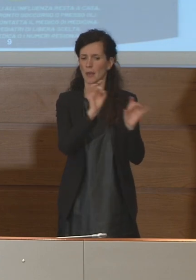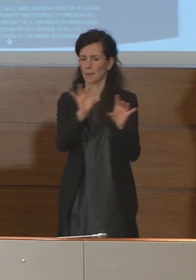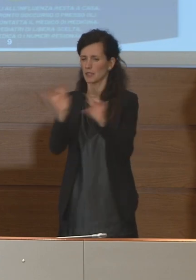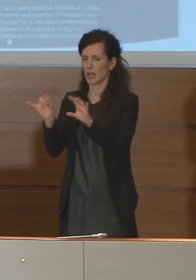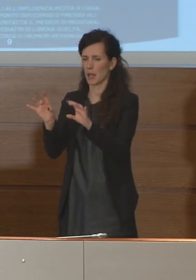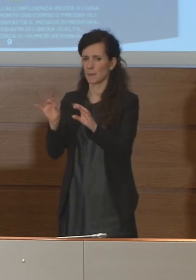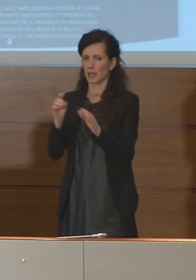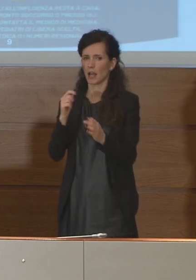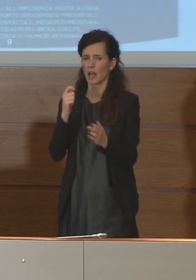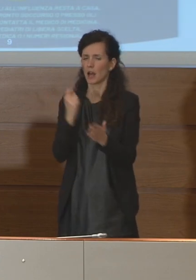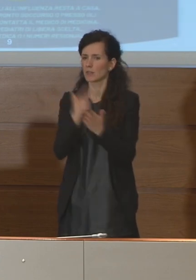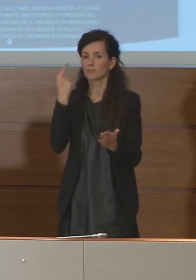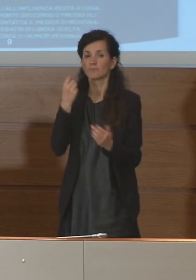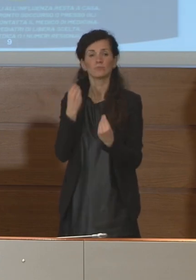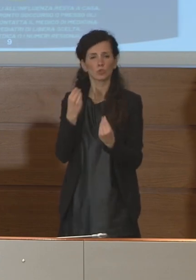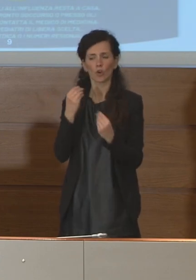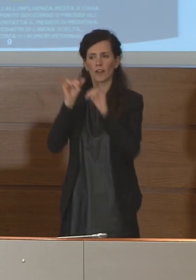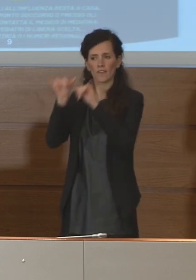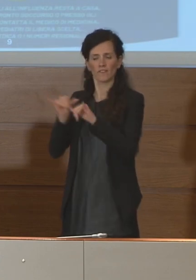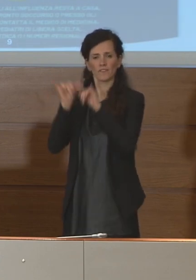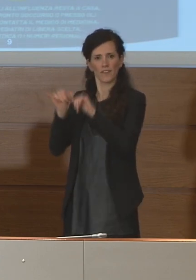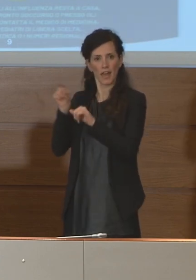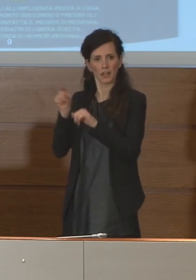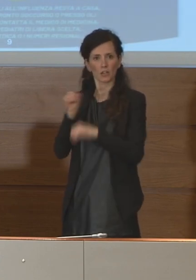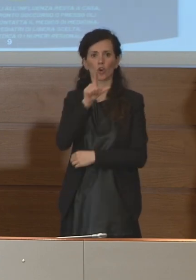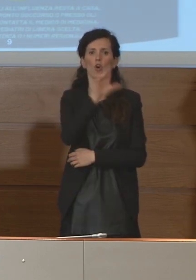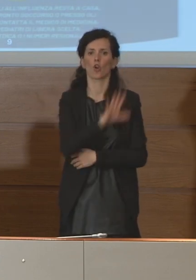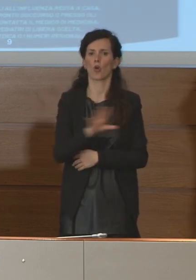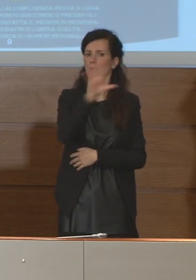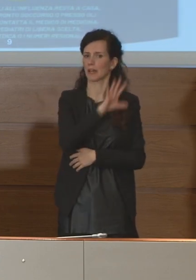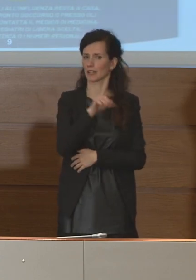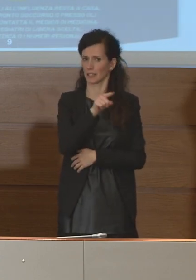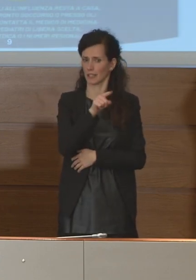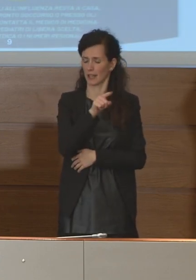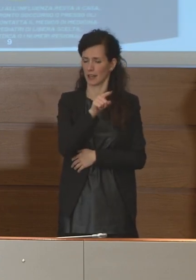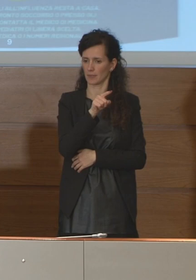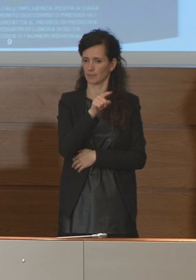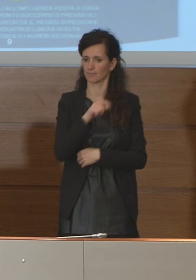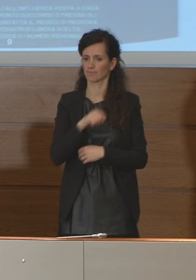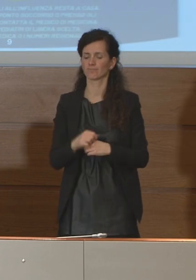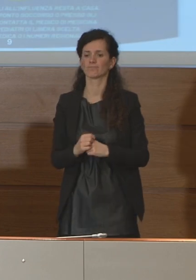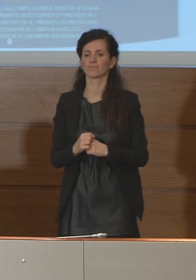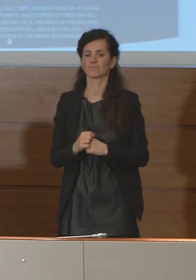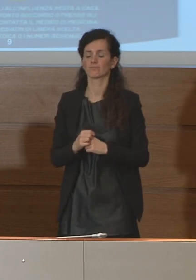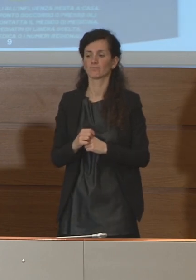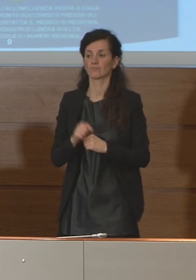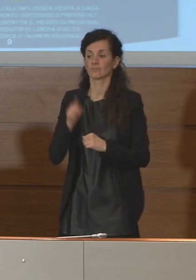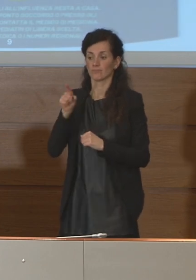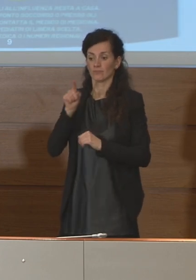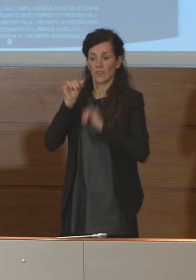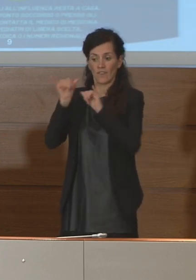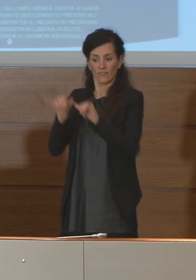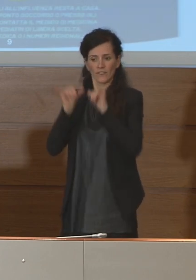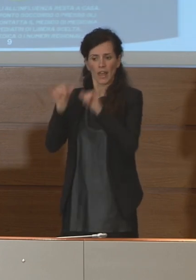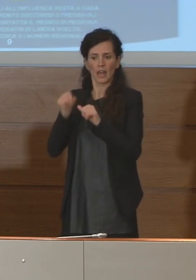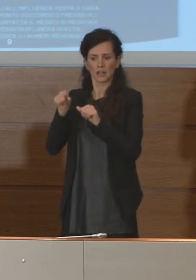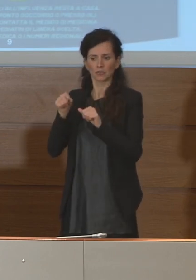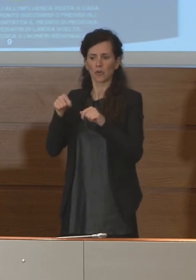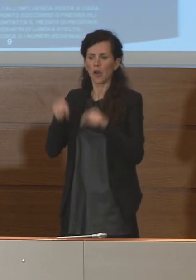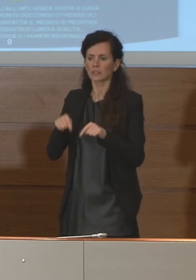due aree ristrette una in Veneto e una in Lombardia. Quella Veneta per come sta evolvendo ha avuto